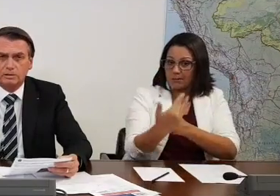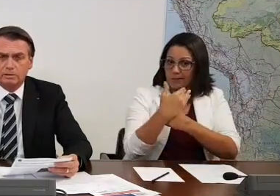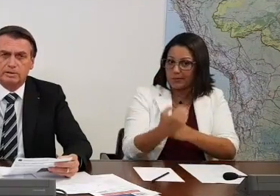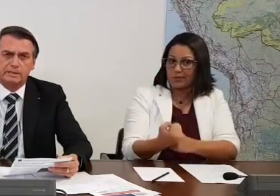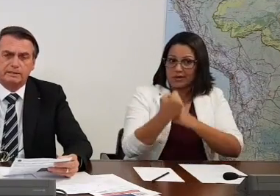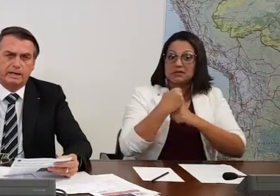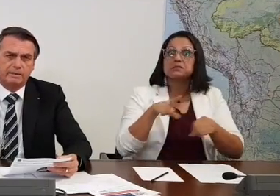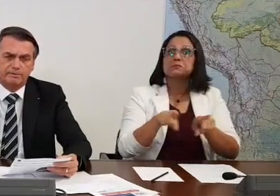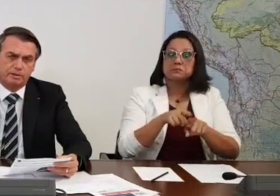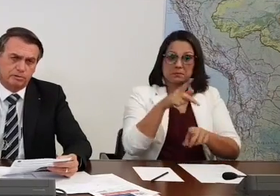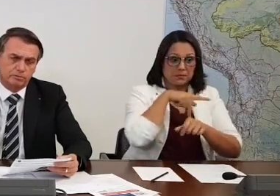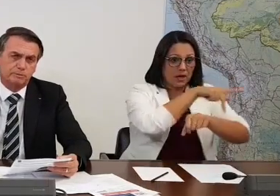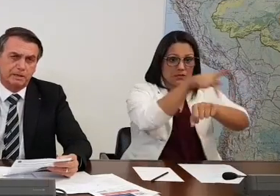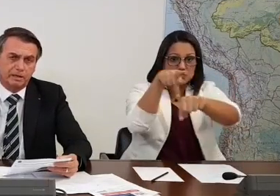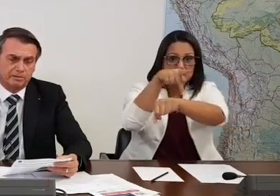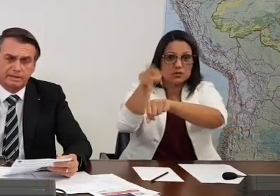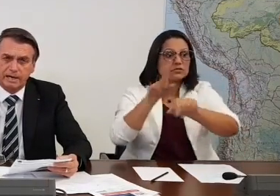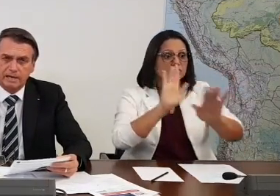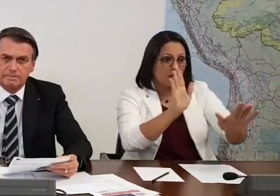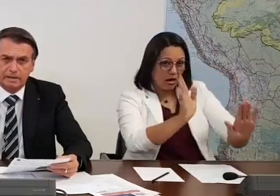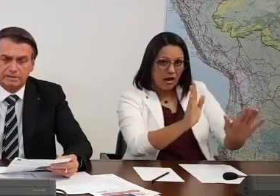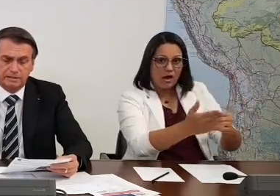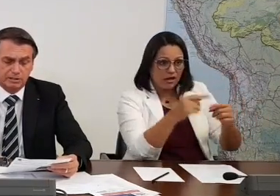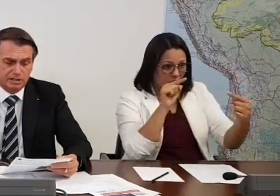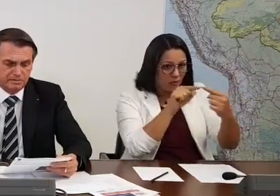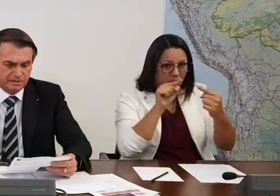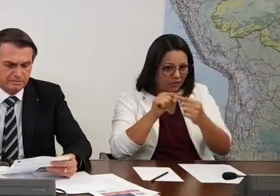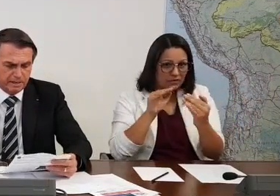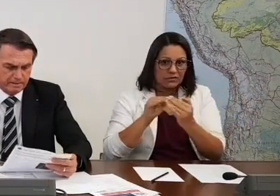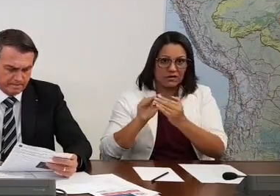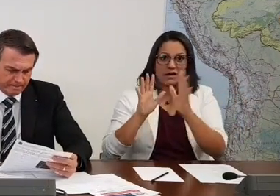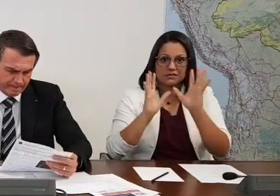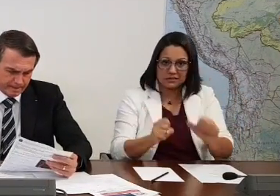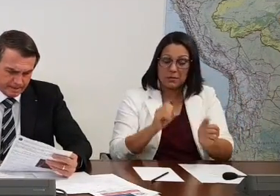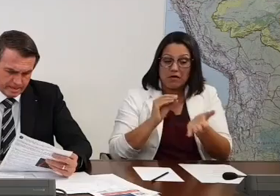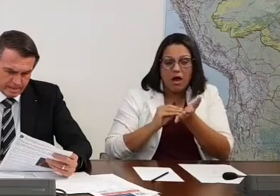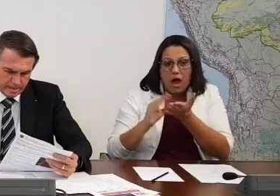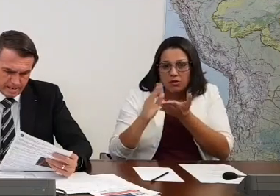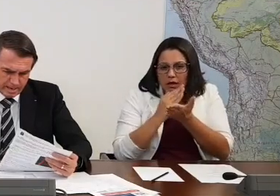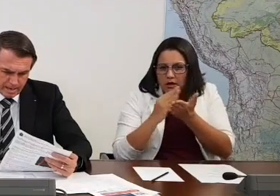concordam com a nossa entrada, faltam alguns pequenos detalhes pra que isso seja efetivado.